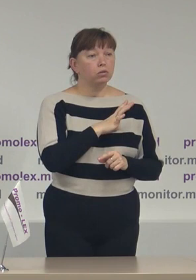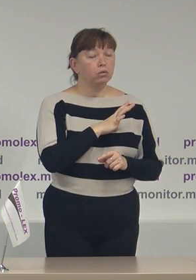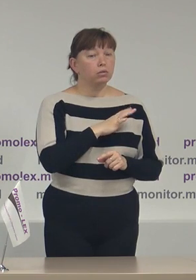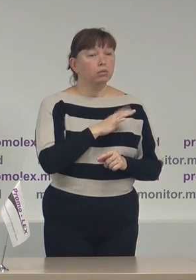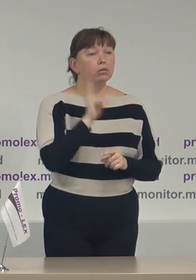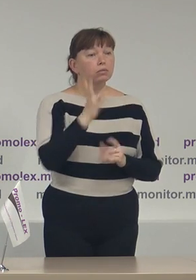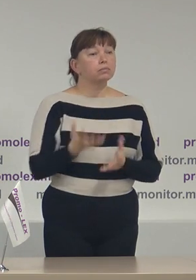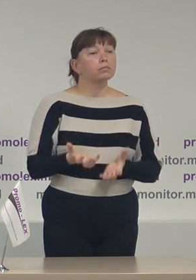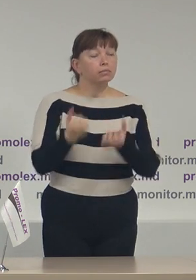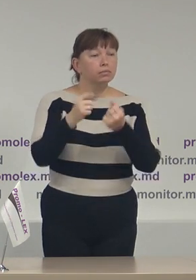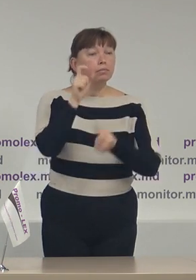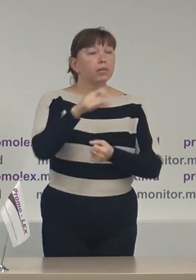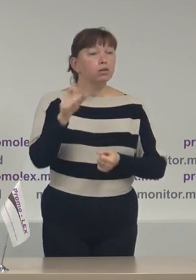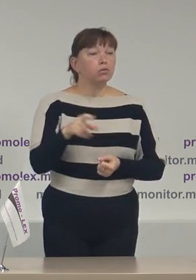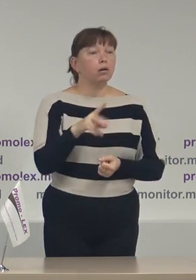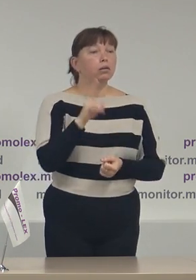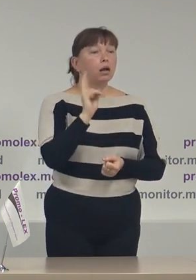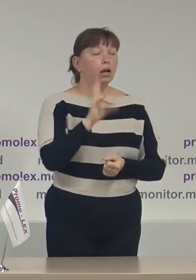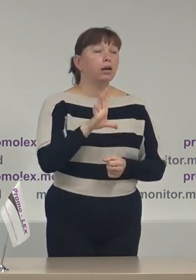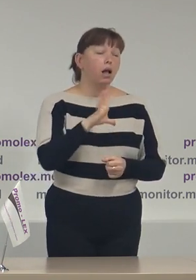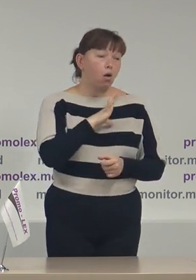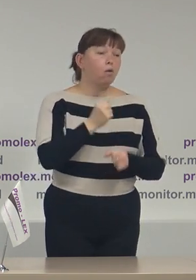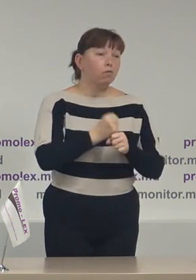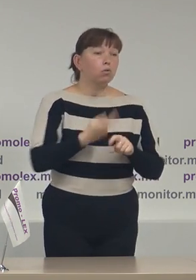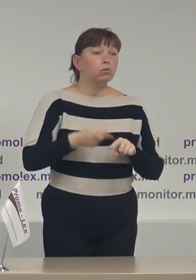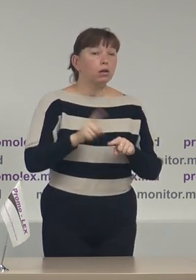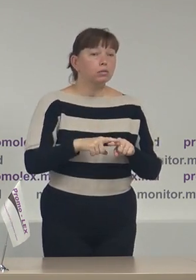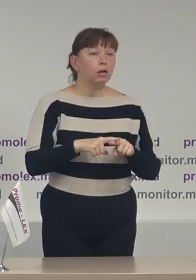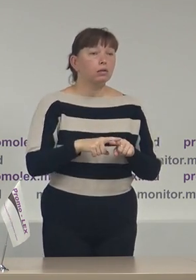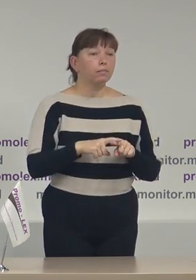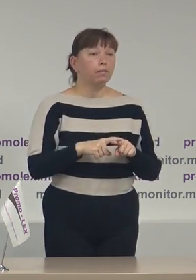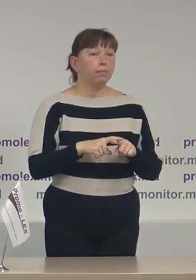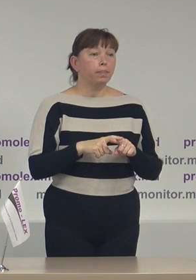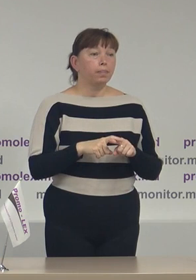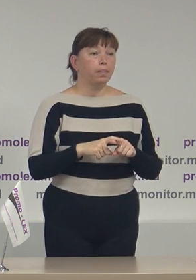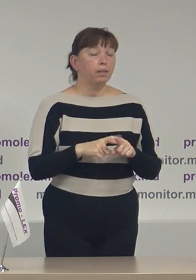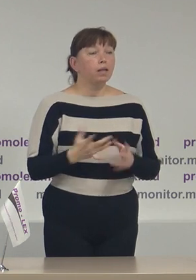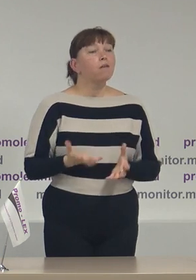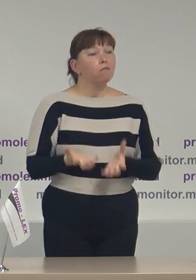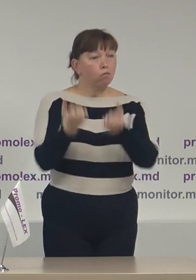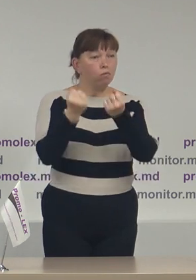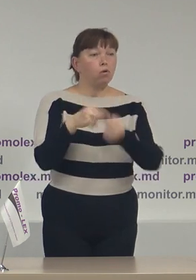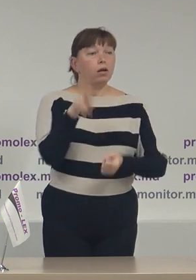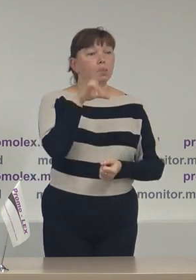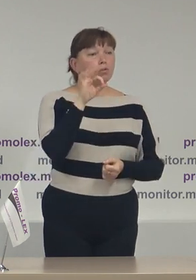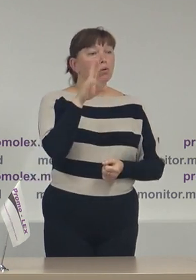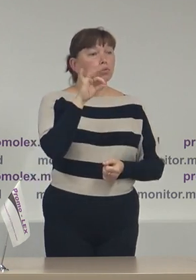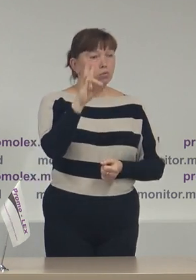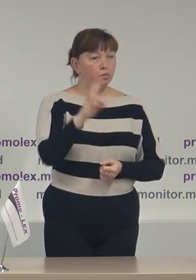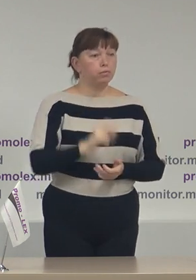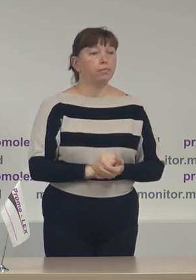simpatizanți sau persoane care au făcut agitație electorală în favoarea domnului Dodon.